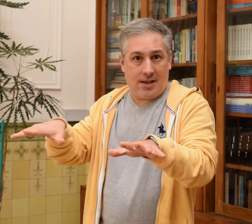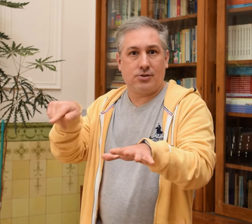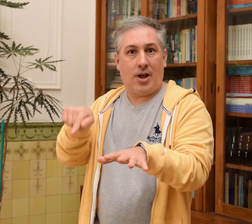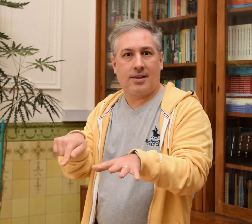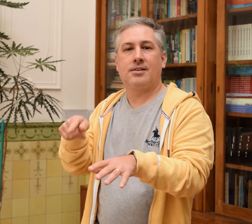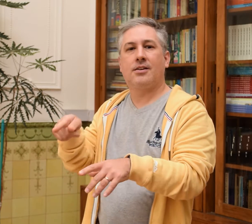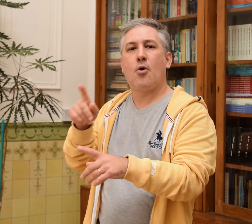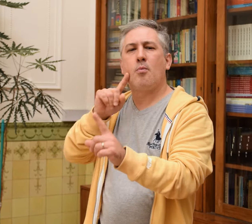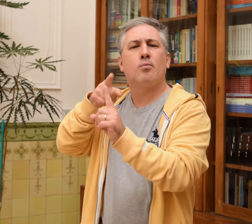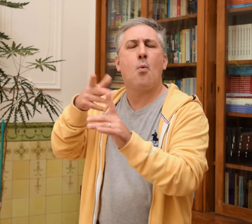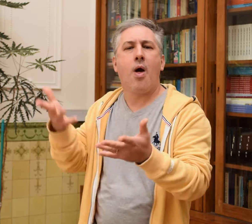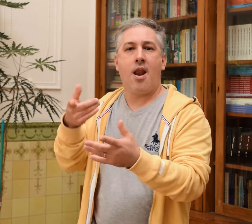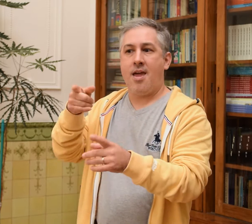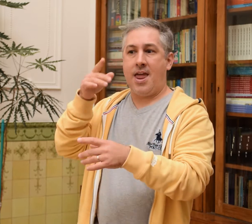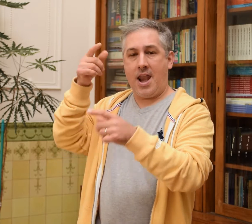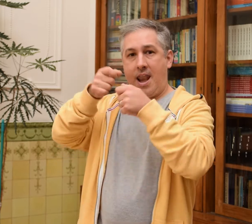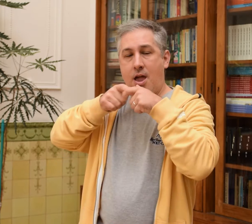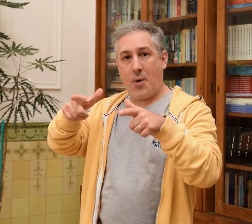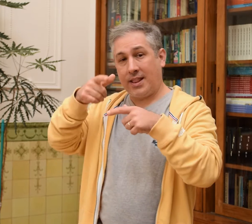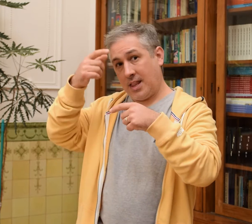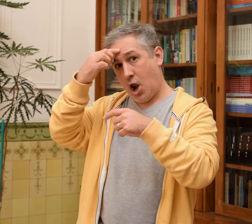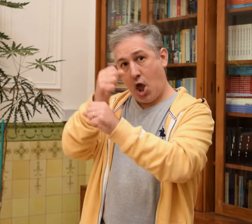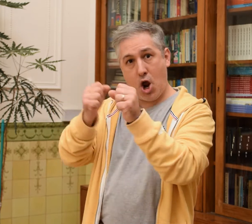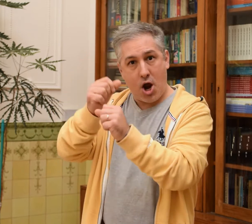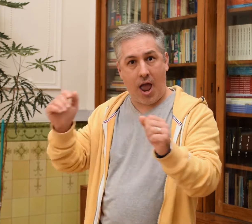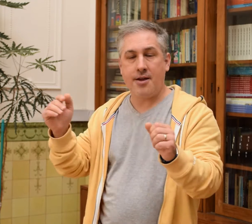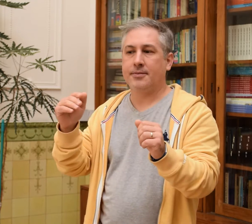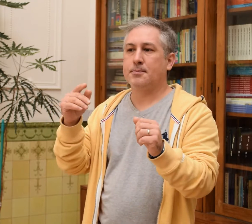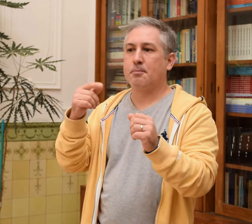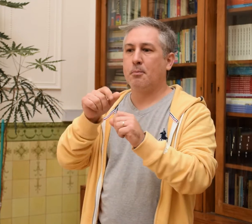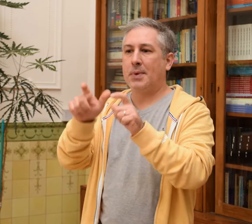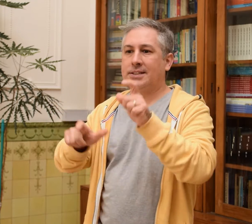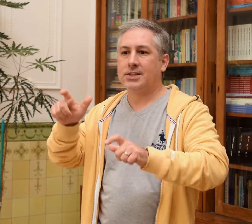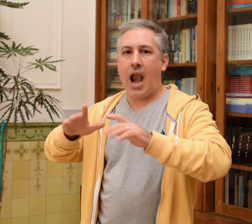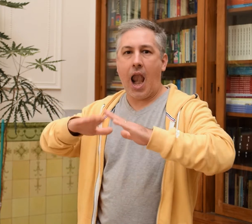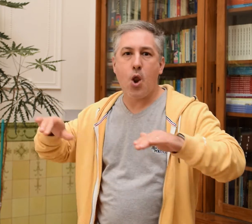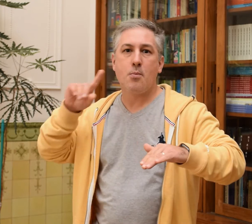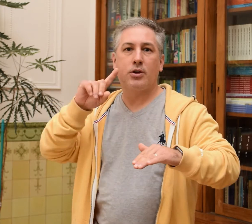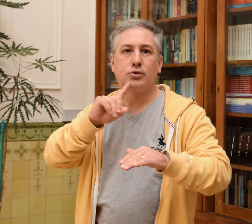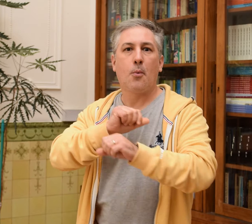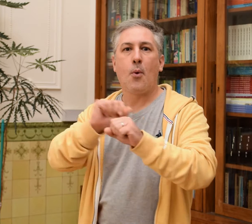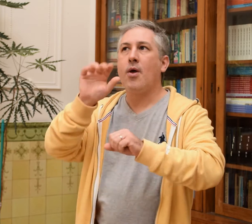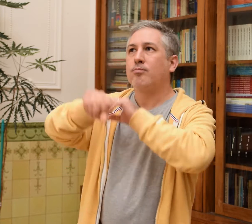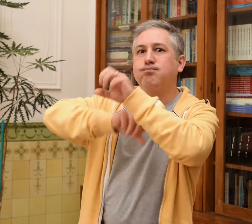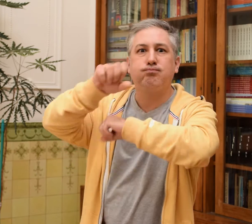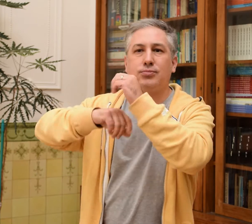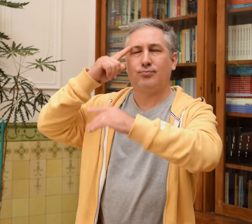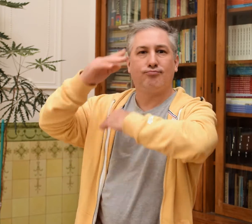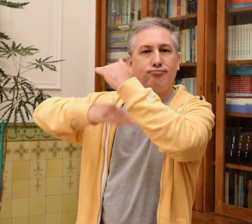Dicto la materia Tecnologías de la Lengua, LSU. El objetivo de esta materia es motivar y fomentar el